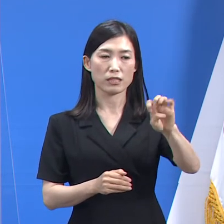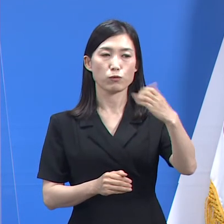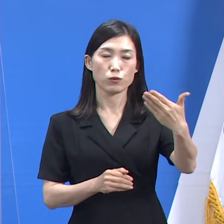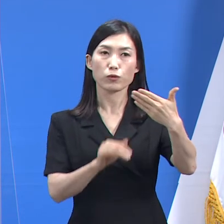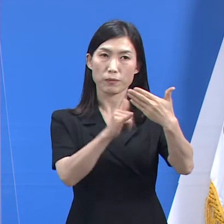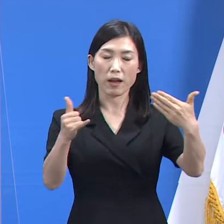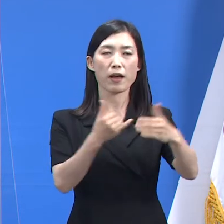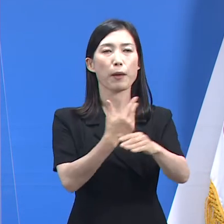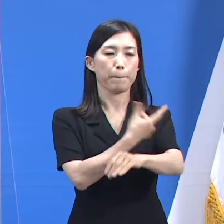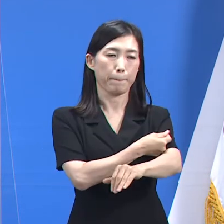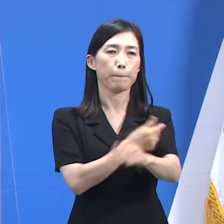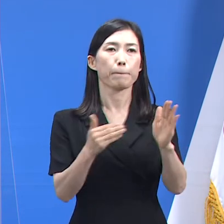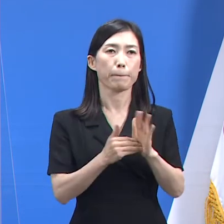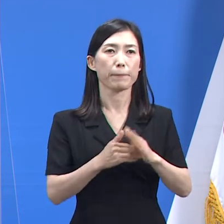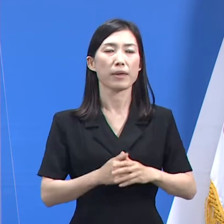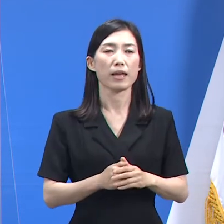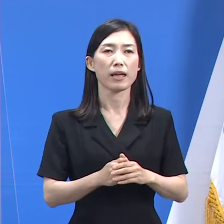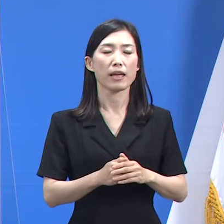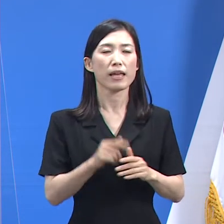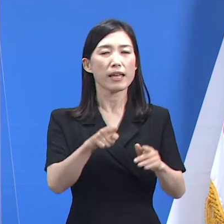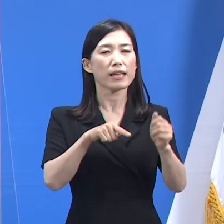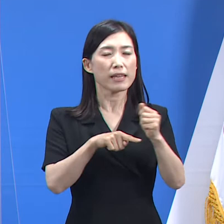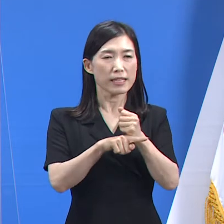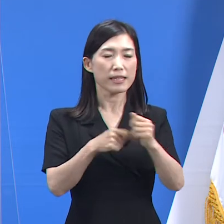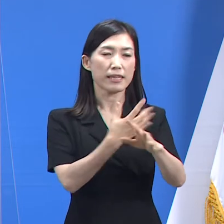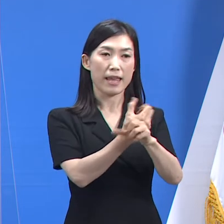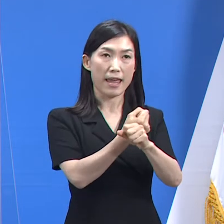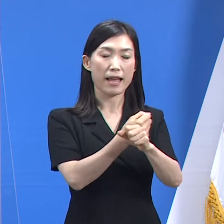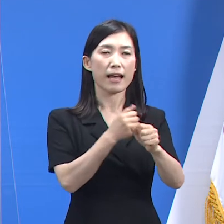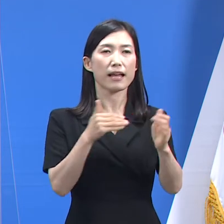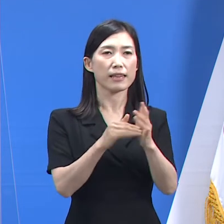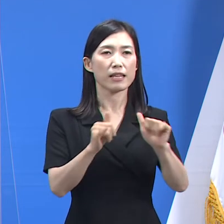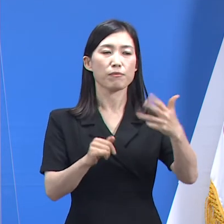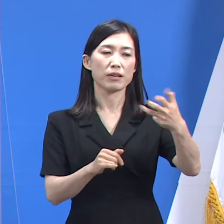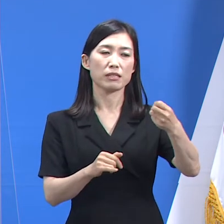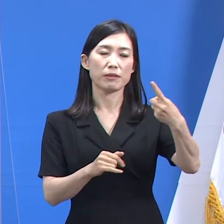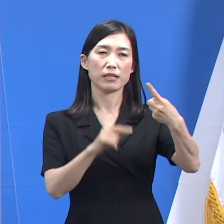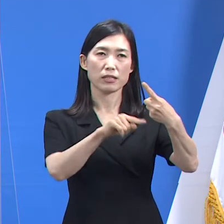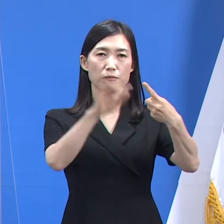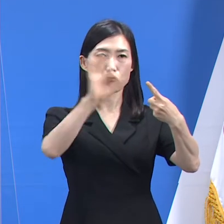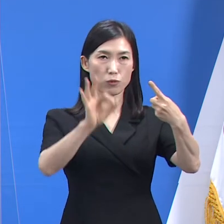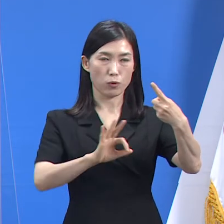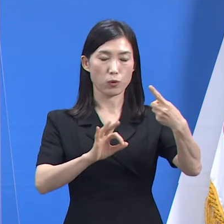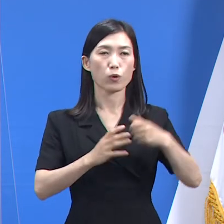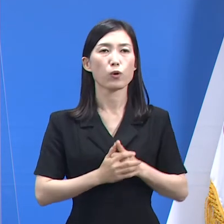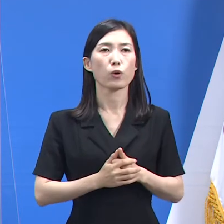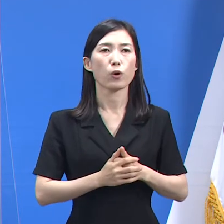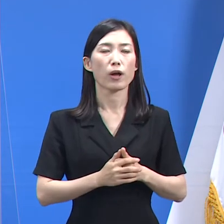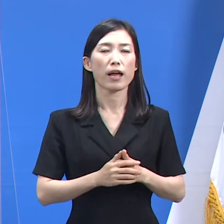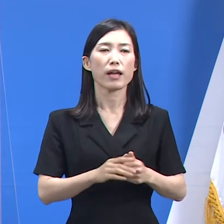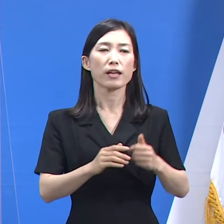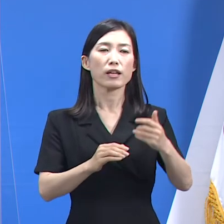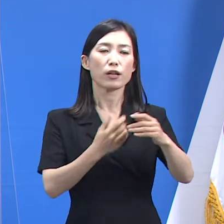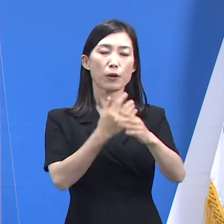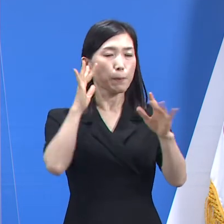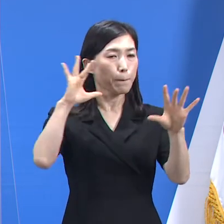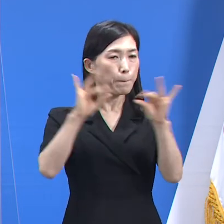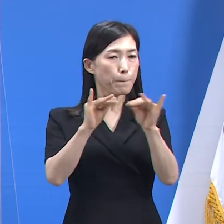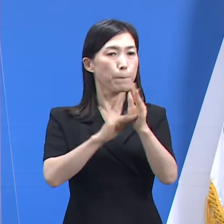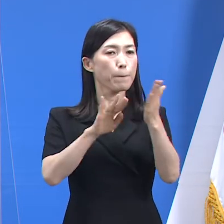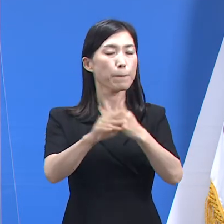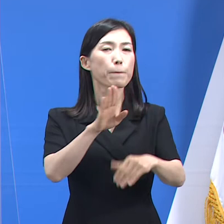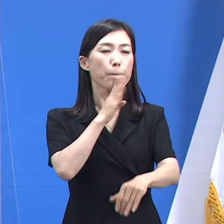완료했습니다. 대상자 대비 예약률은 81.1%였고 동의자 대비 접종률은 52